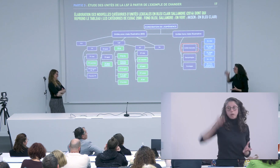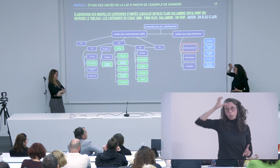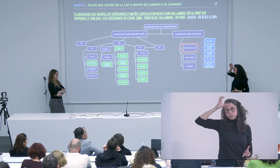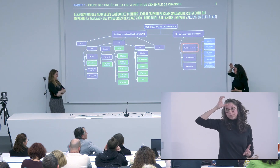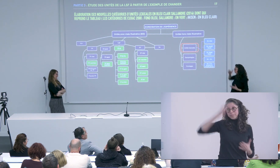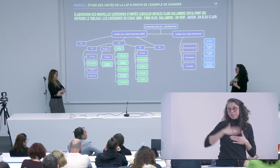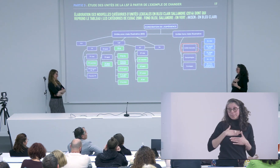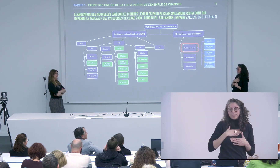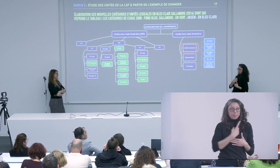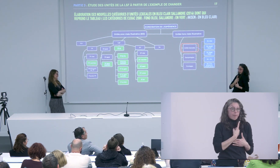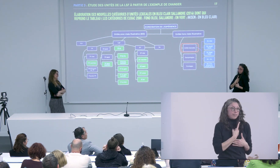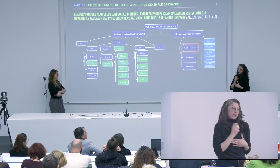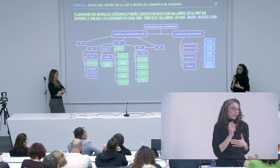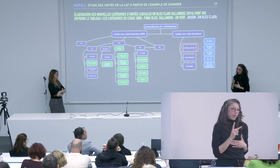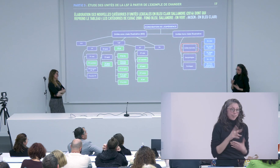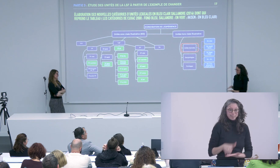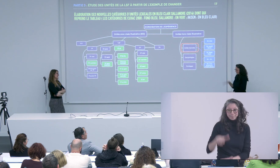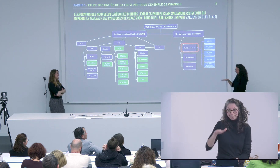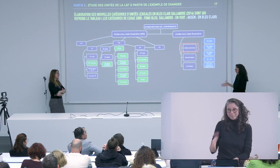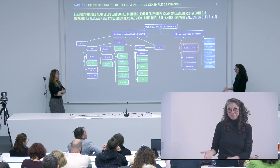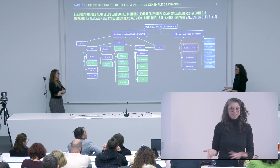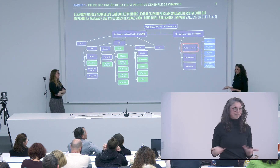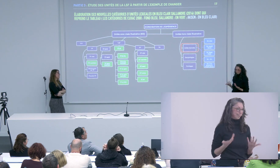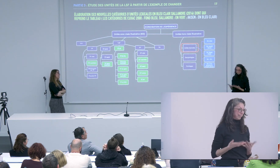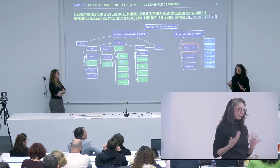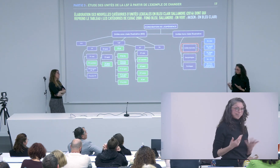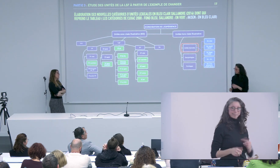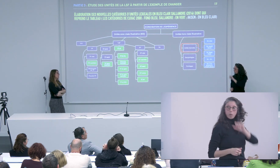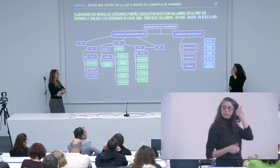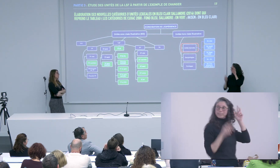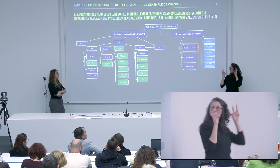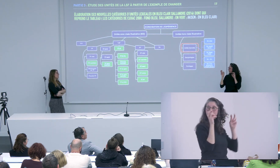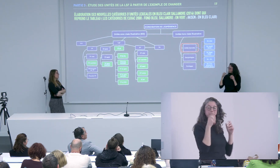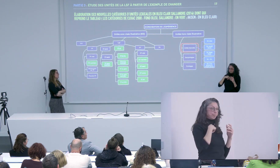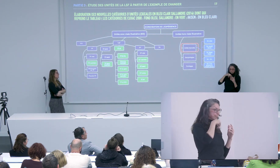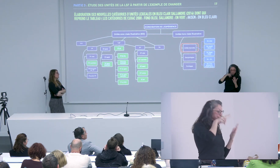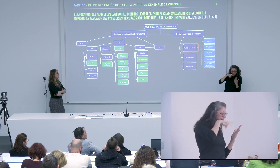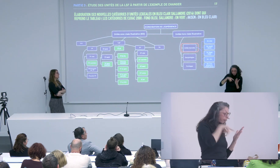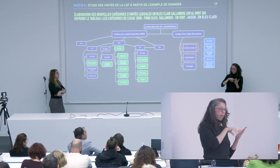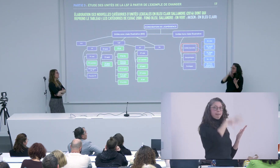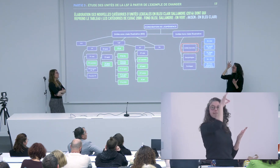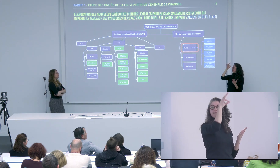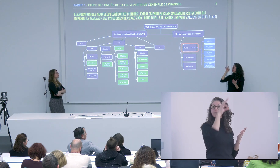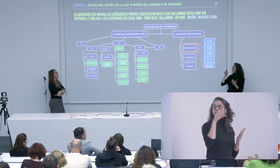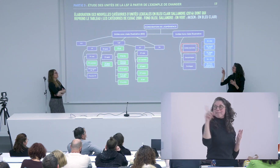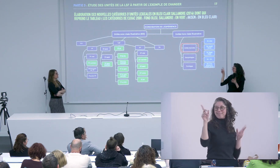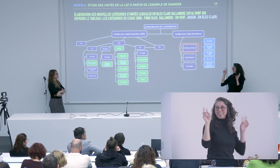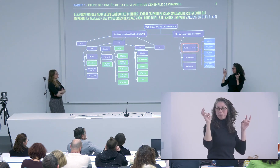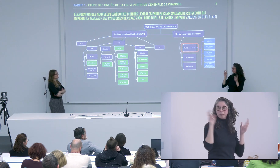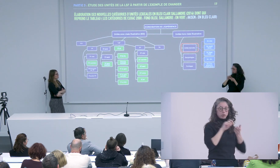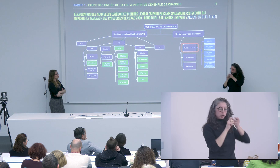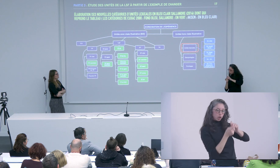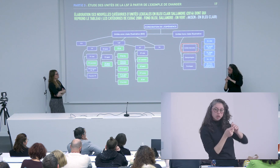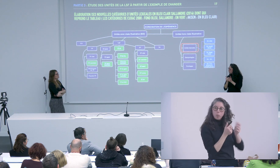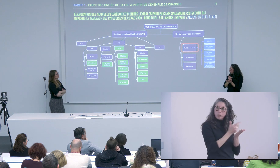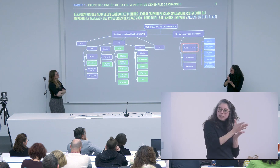je les avais mis un peu de côté bon très bien j'avais acquis de la connaissance pour moi mais je ne savais pas pas